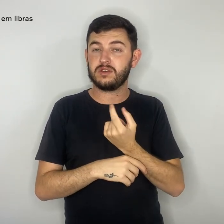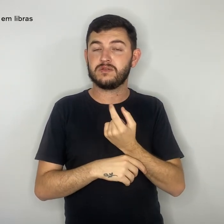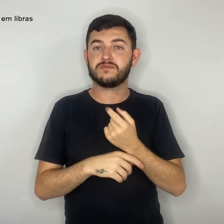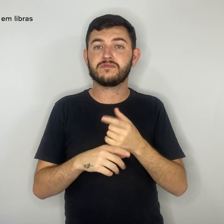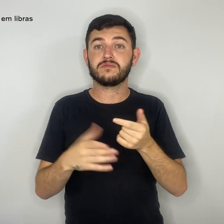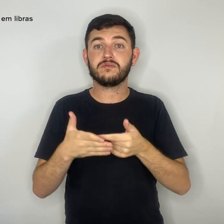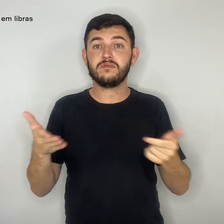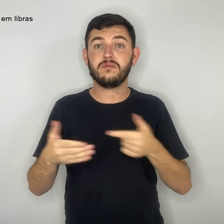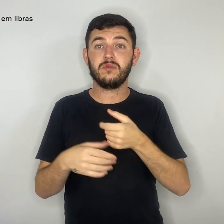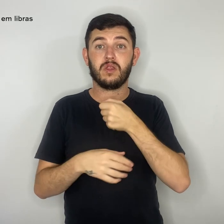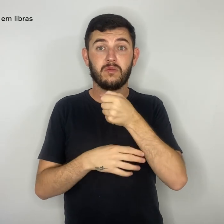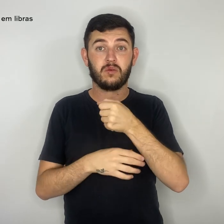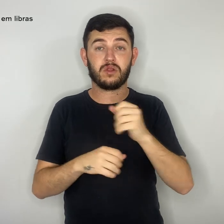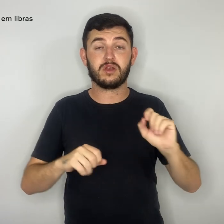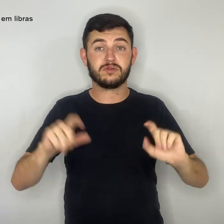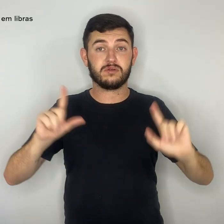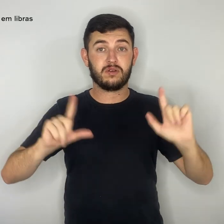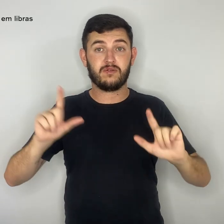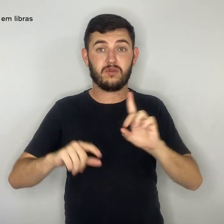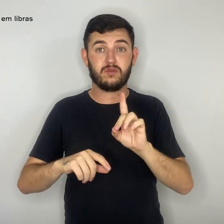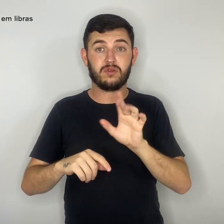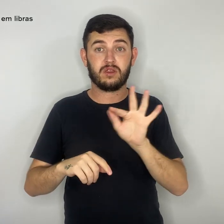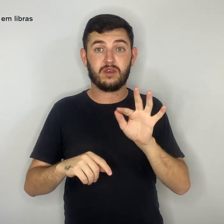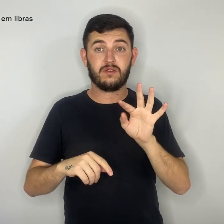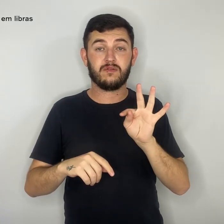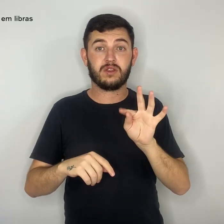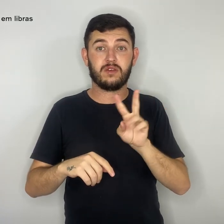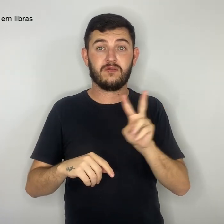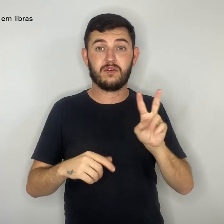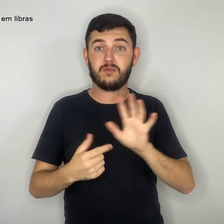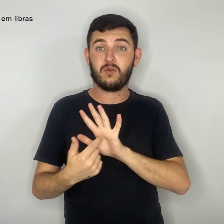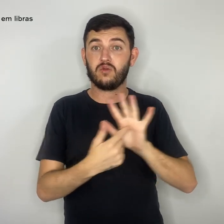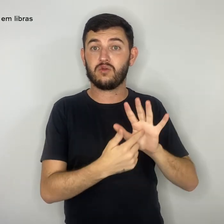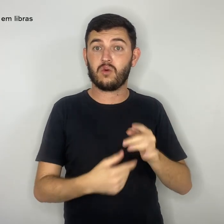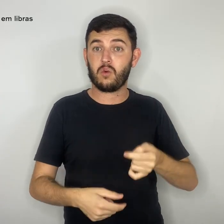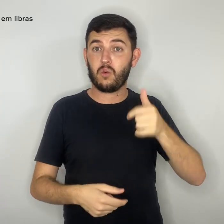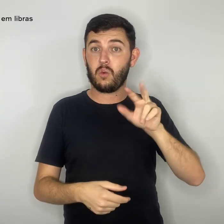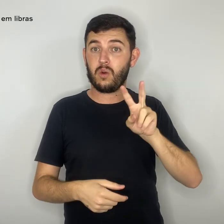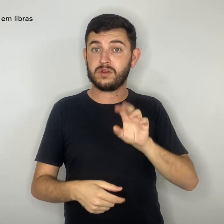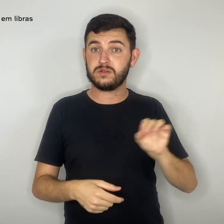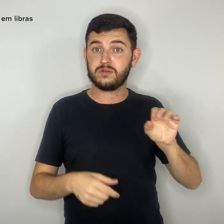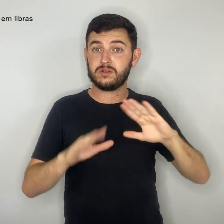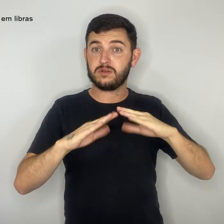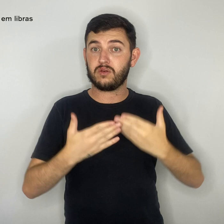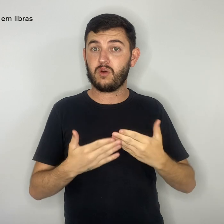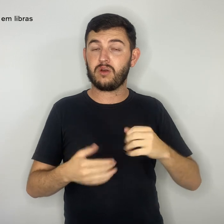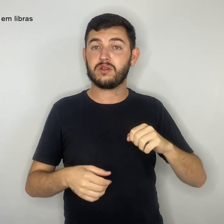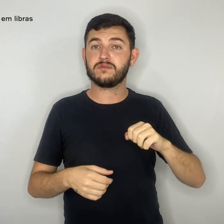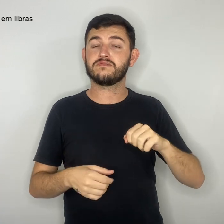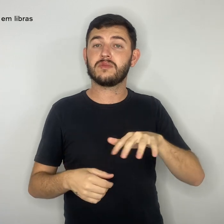que quase 50 escolas da Ceilândia estão sem o dinheiro do PDAF.